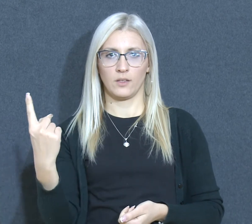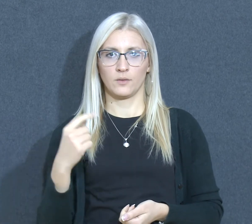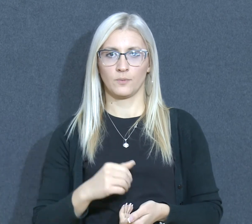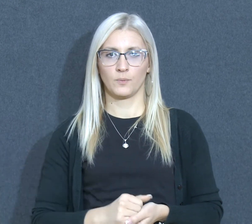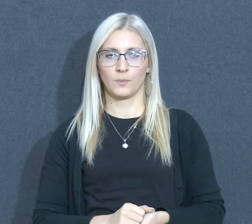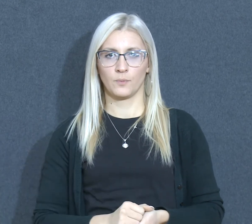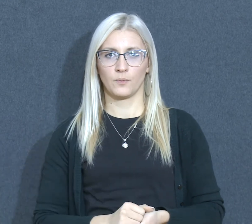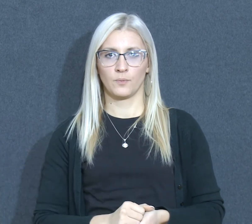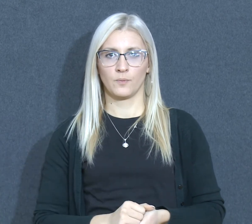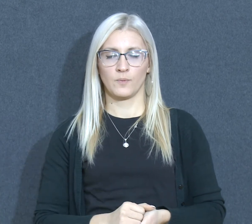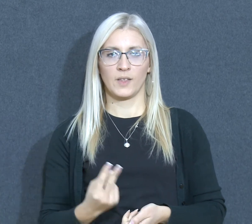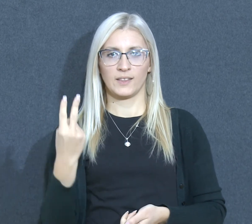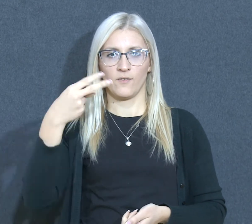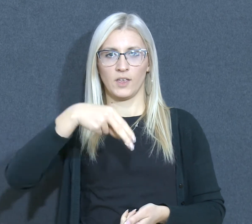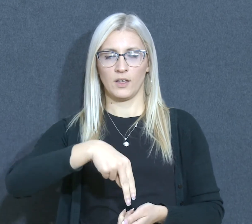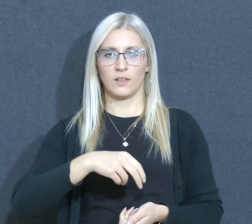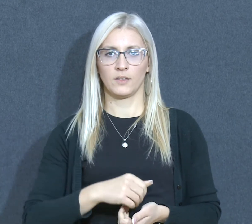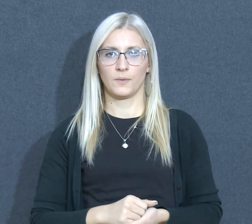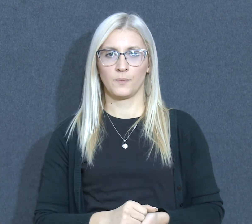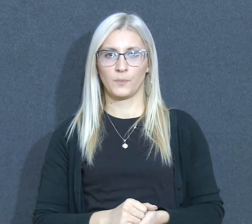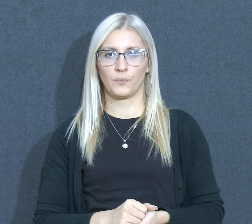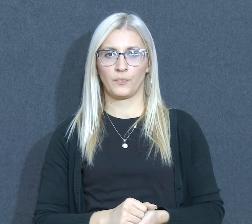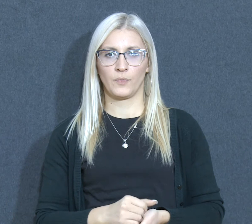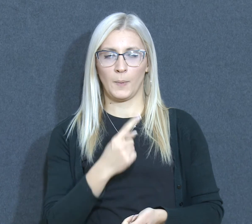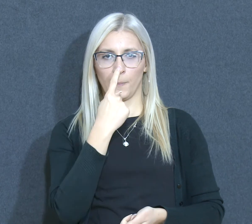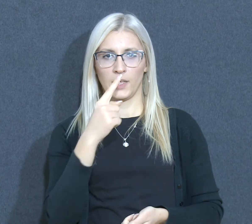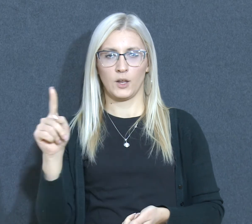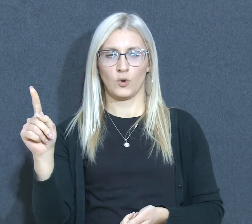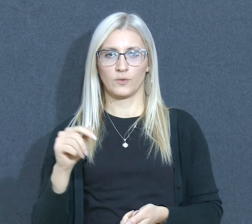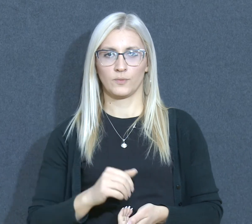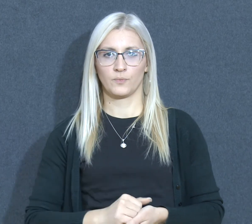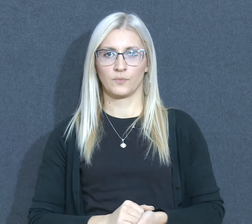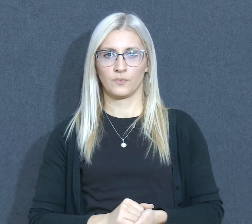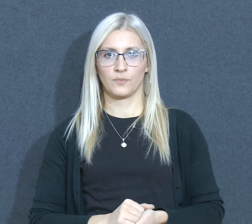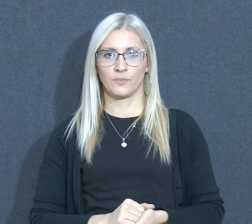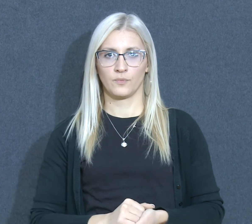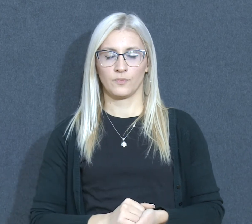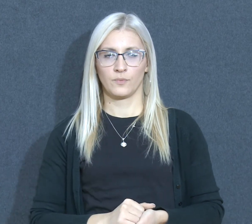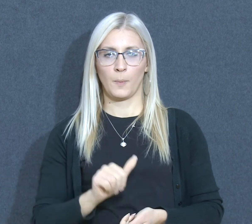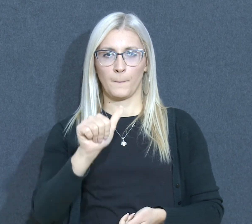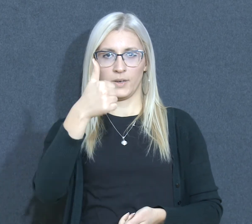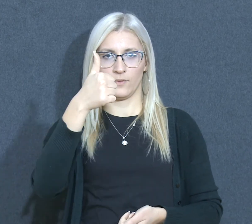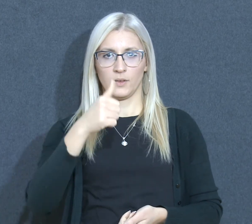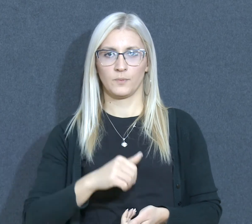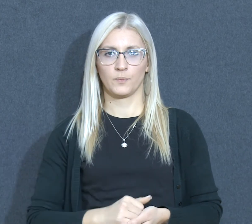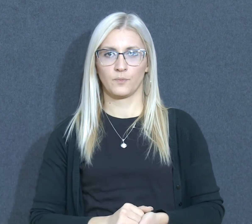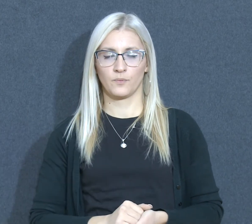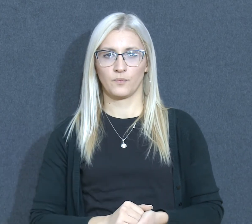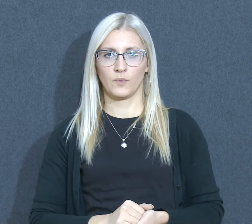2000, milion, prvi, drugi,